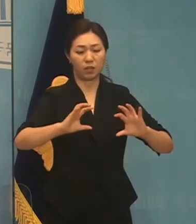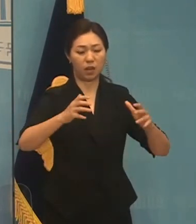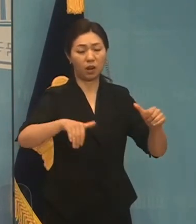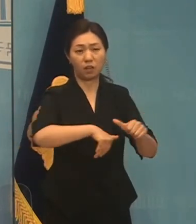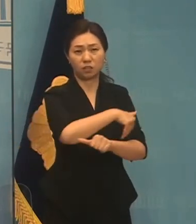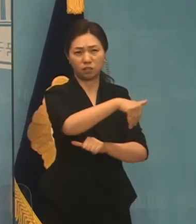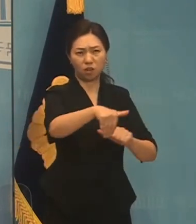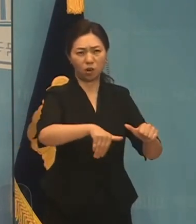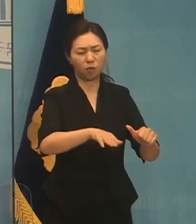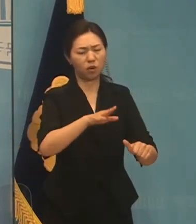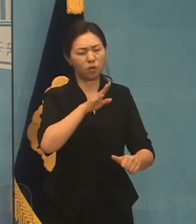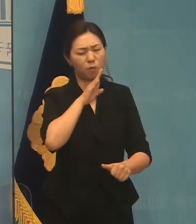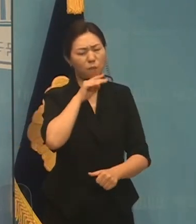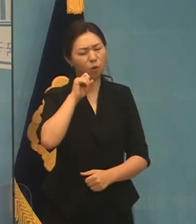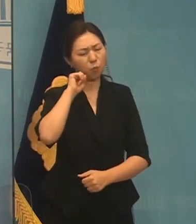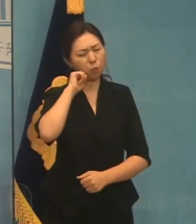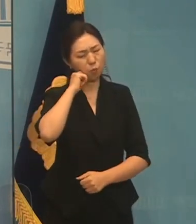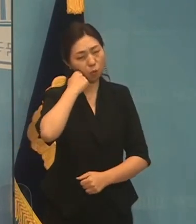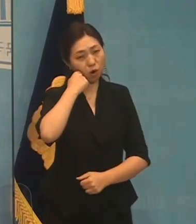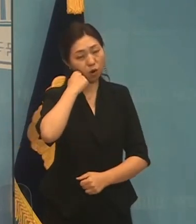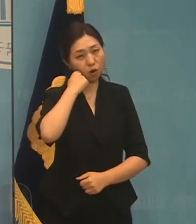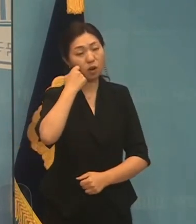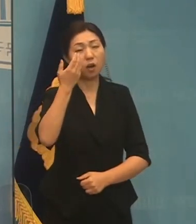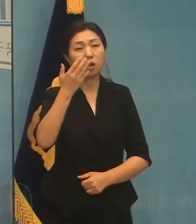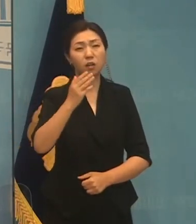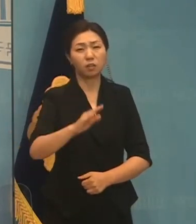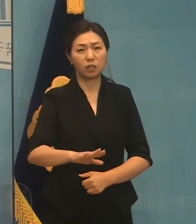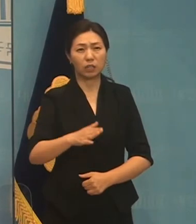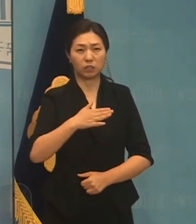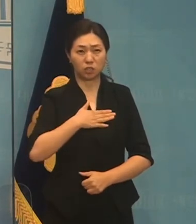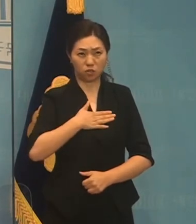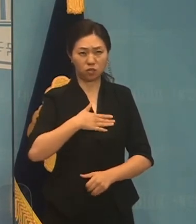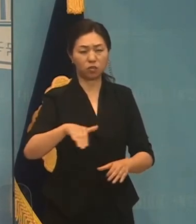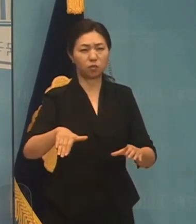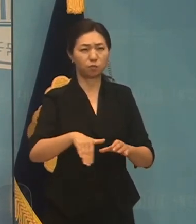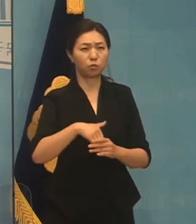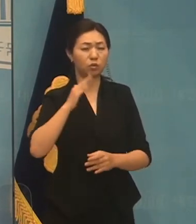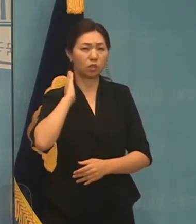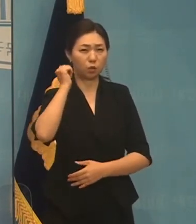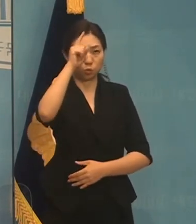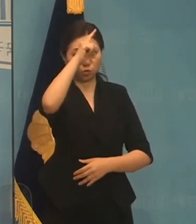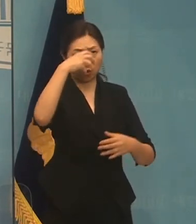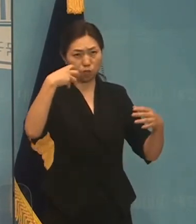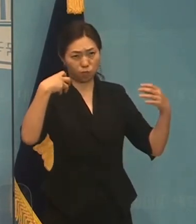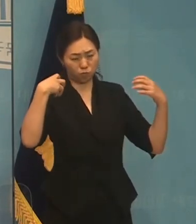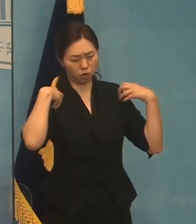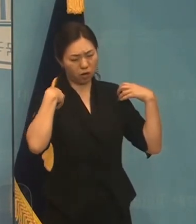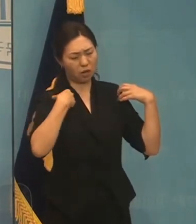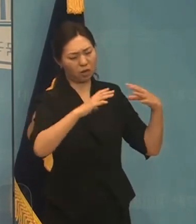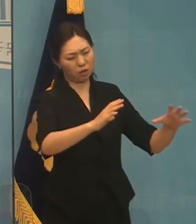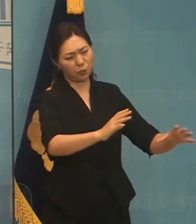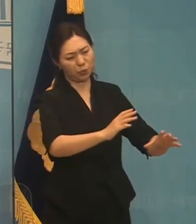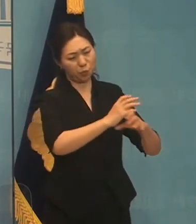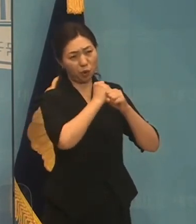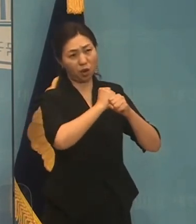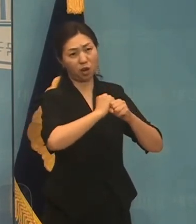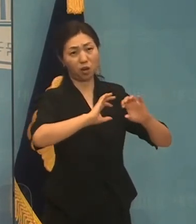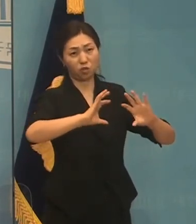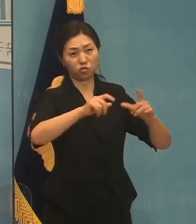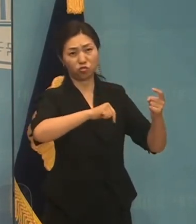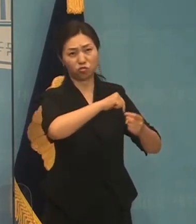대단히 어렵습니다. 그러나 저는 문재인 정권의 총체적 국정 바탕과